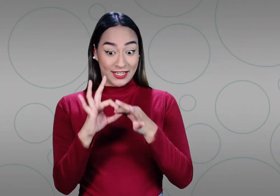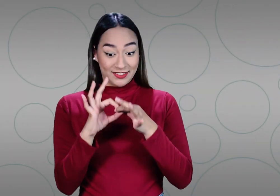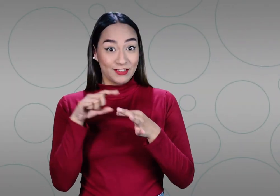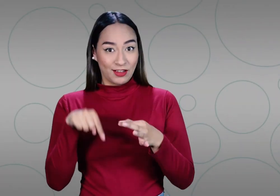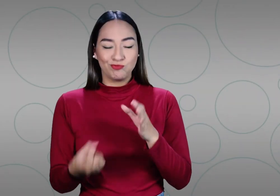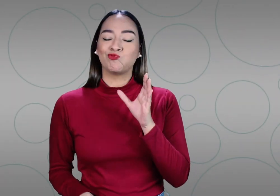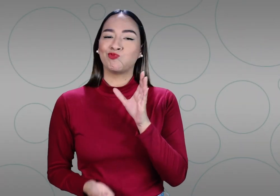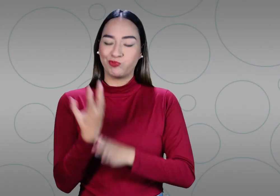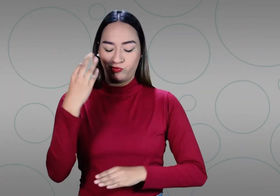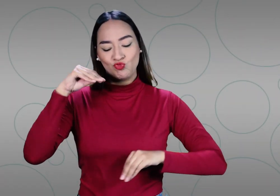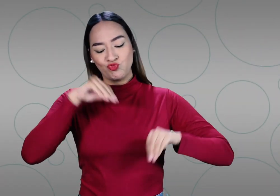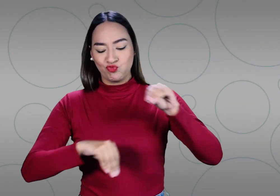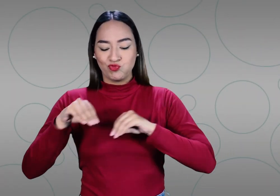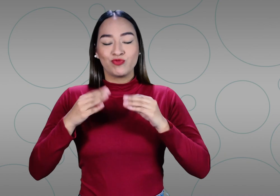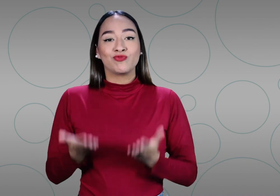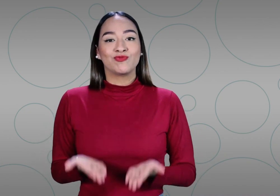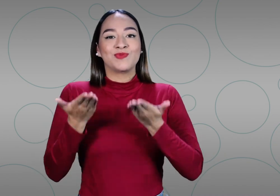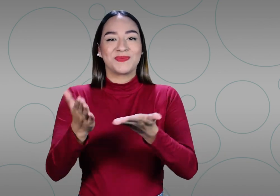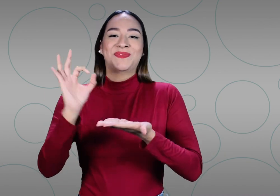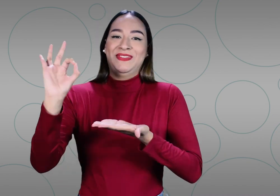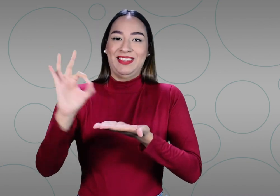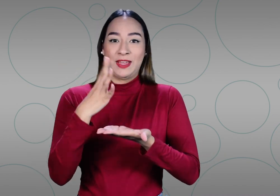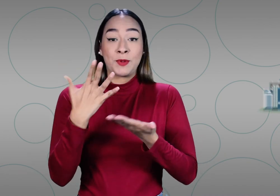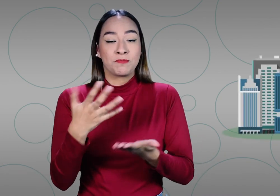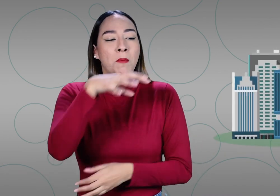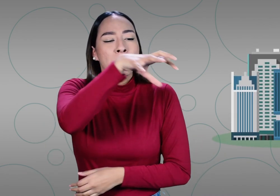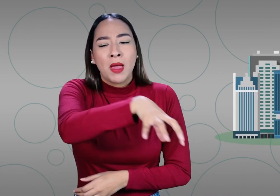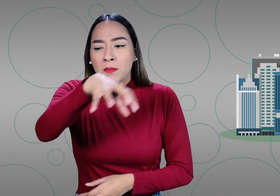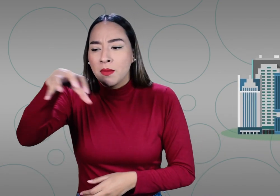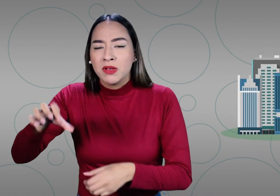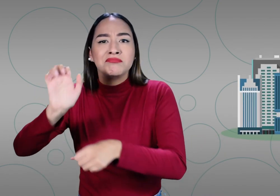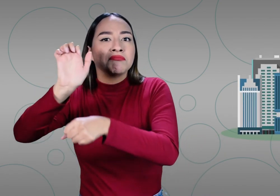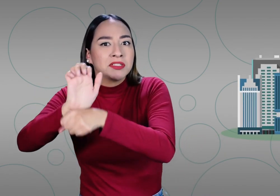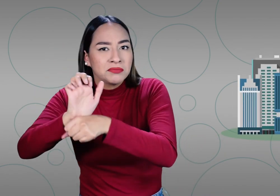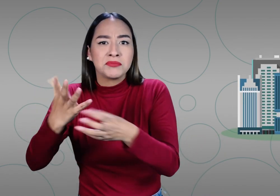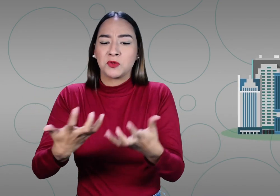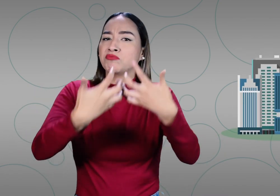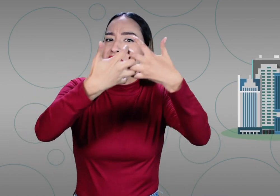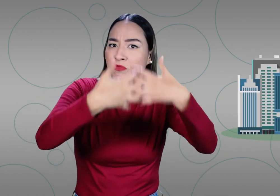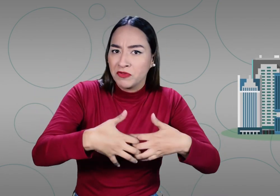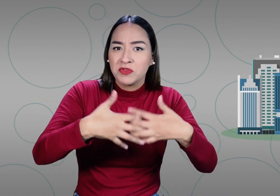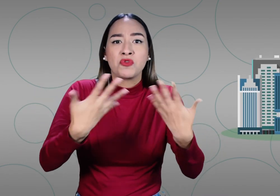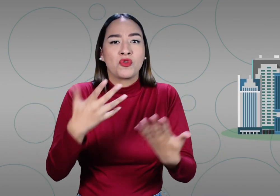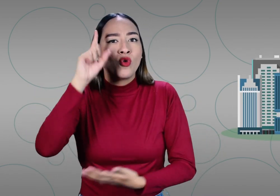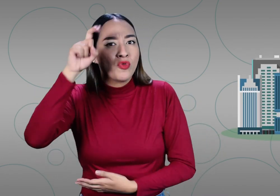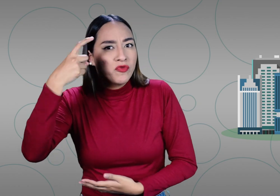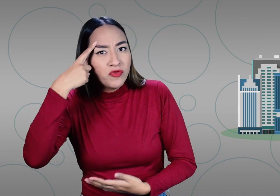Penascol ha creado este servicio para ofrecer a diferentes entidades, sean públicas o privadas,